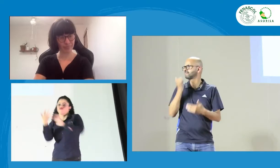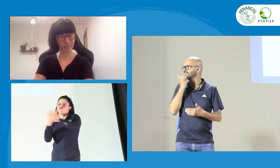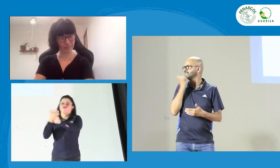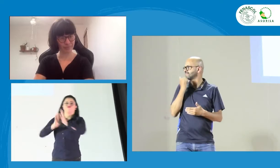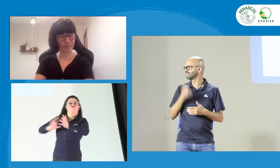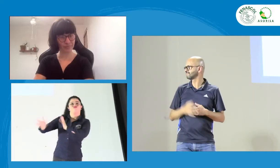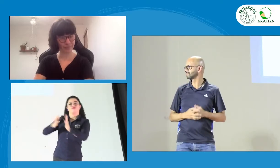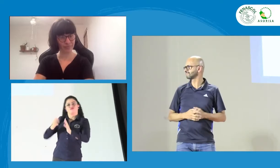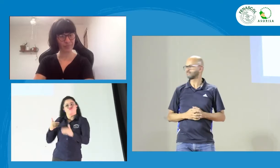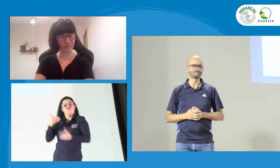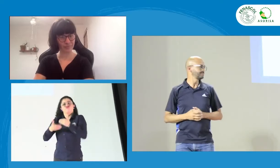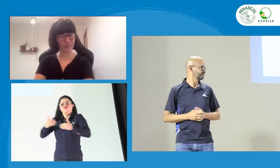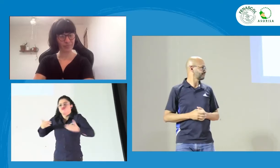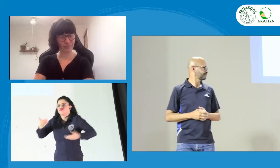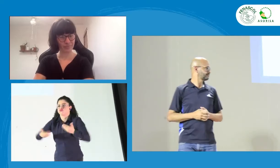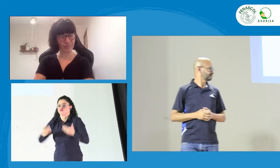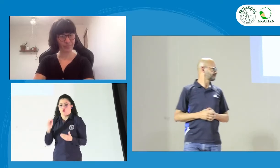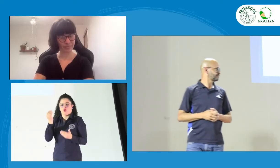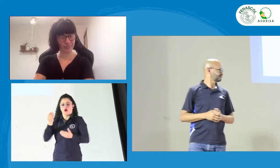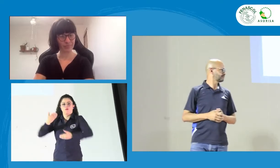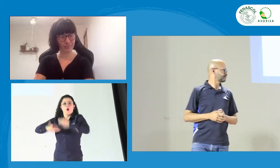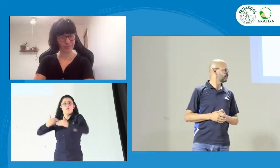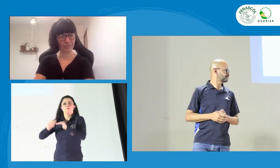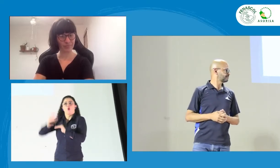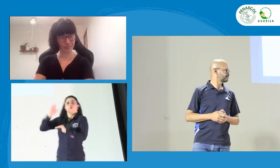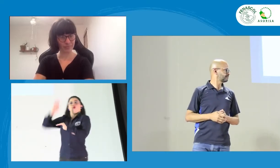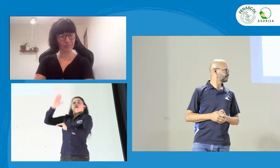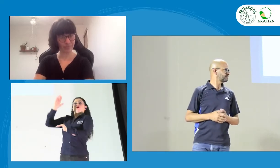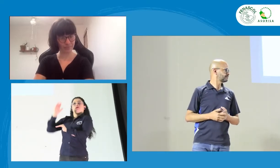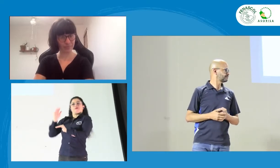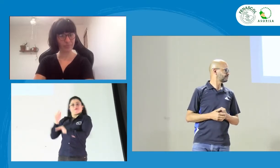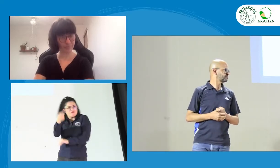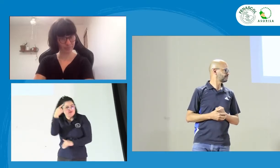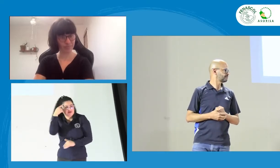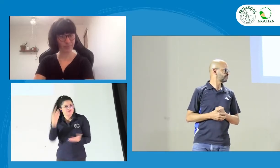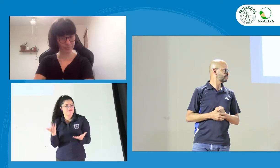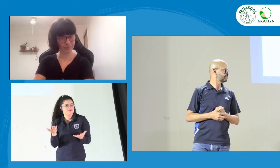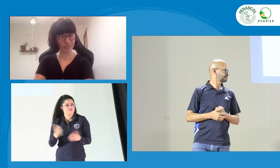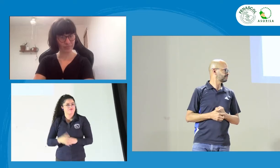un lado la lengua de señas que usan las personas adultas. Ahí, ¿tú qué piensas?